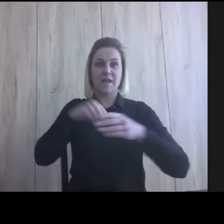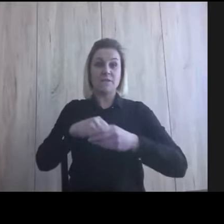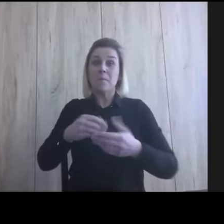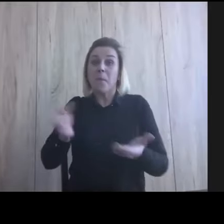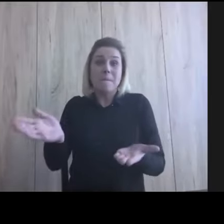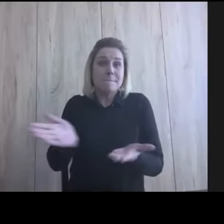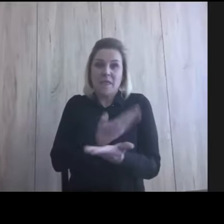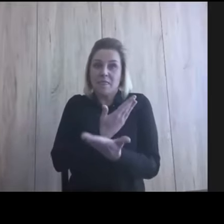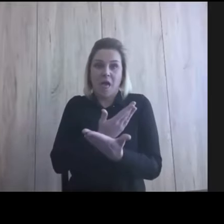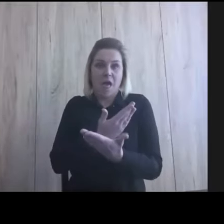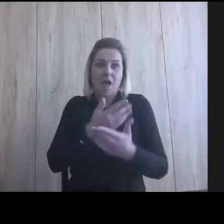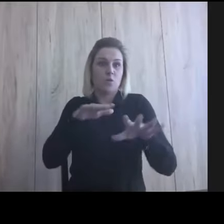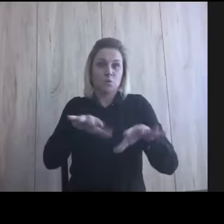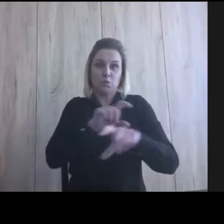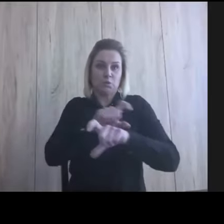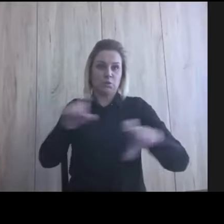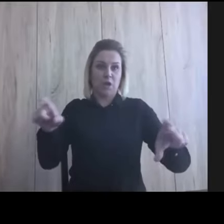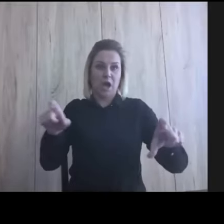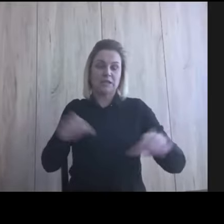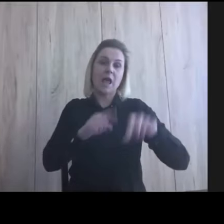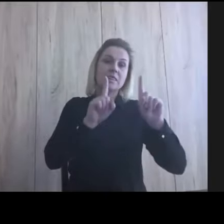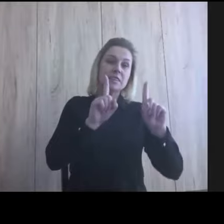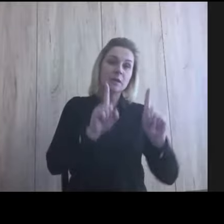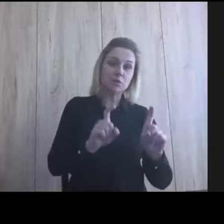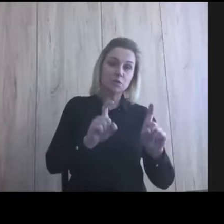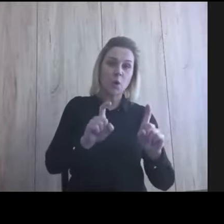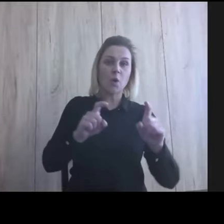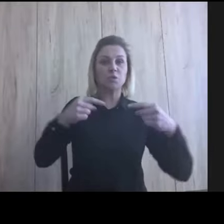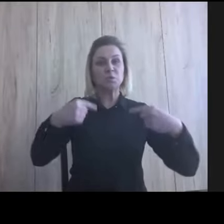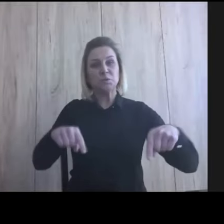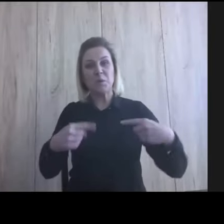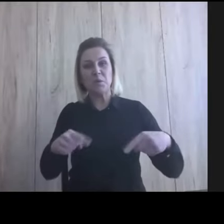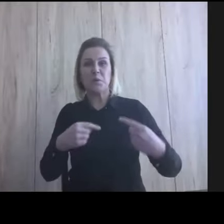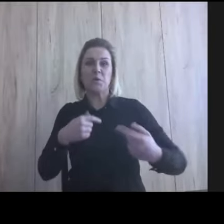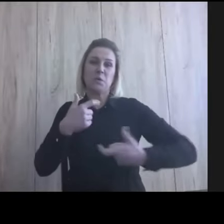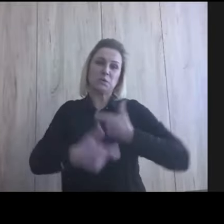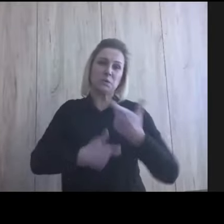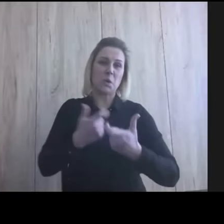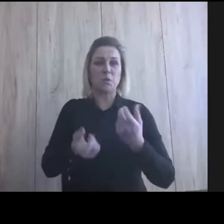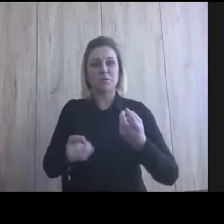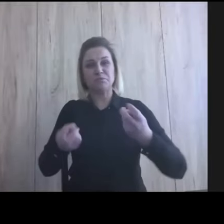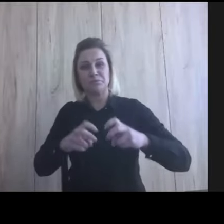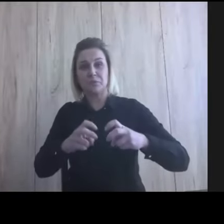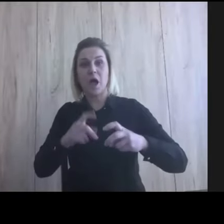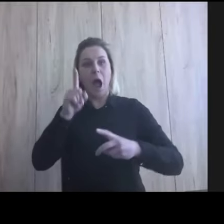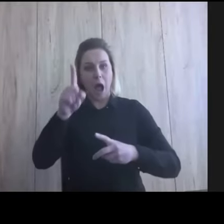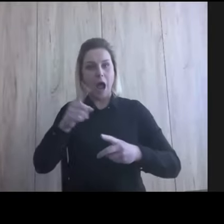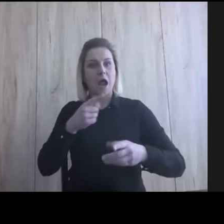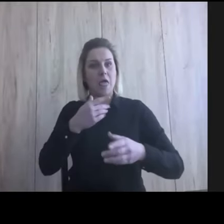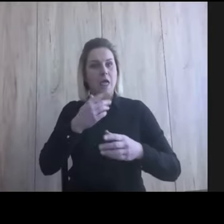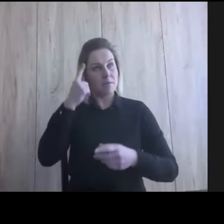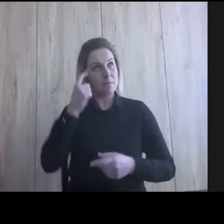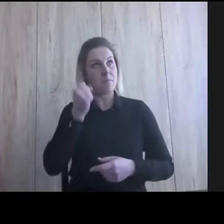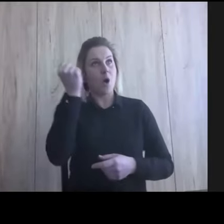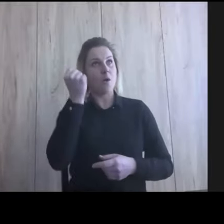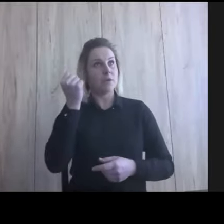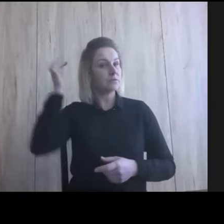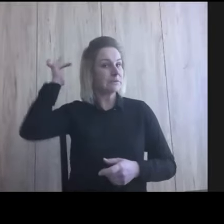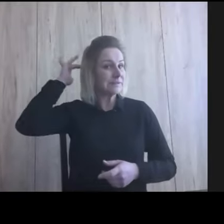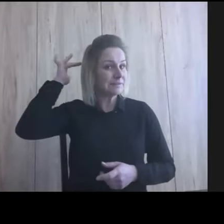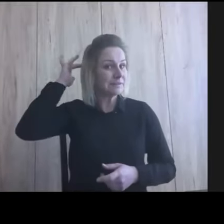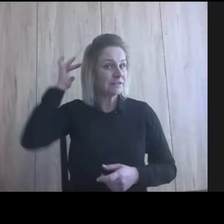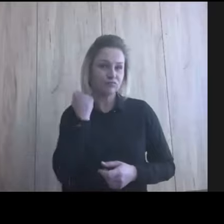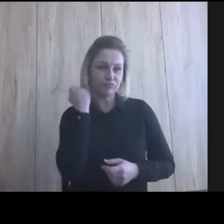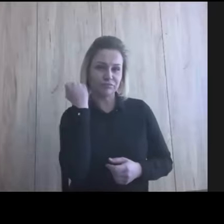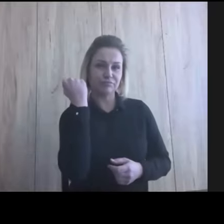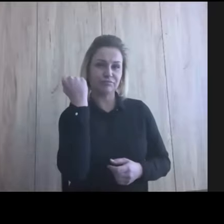czasu, że jakoś na początku nie było klimatu na robienie tego, mimo wszystko jakby ten pomysł gdzieś tam był z tyłu głowy. Dlaczego on